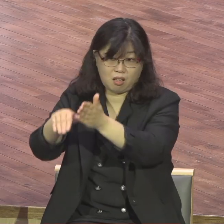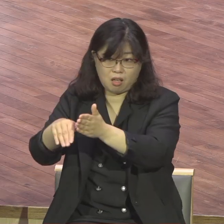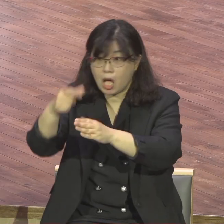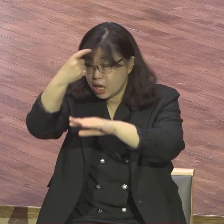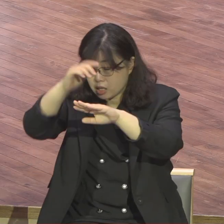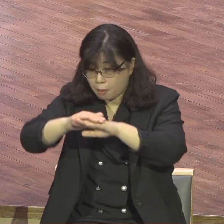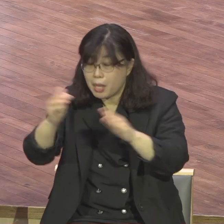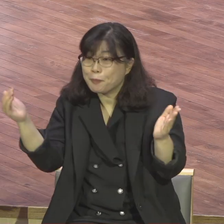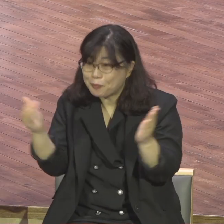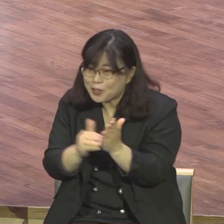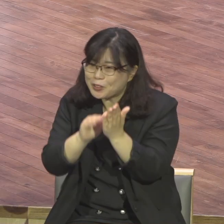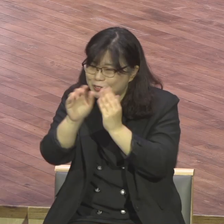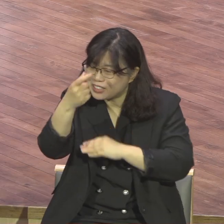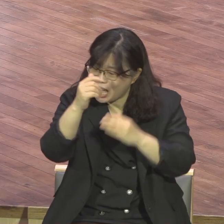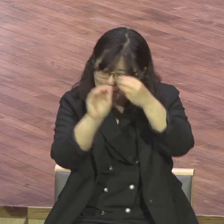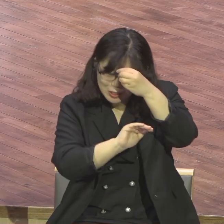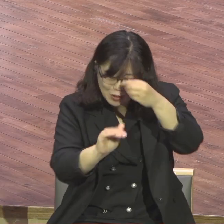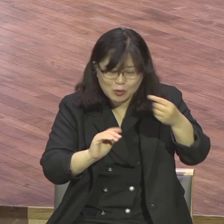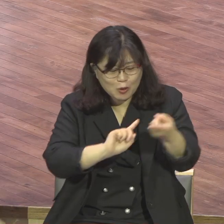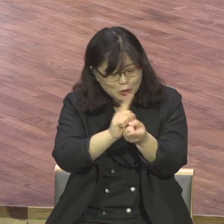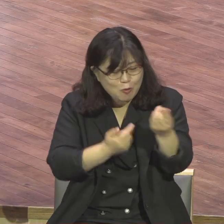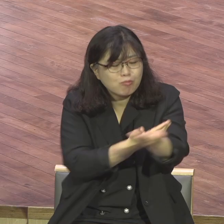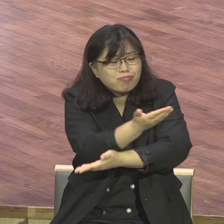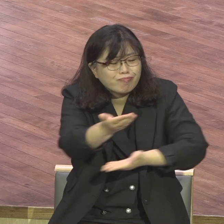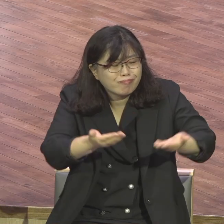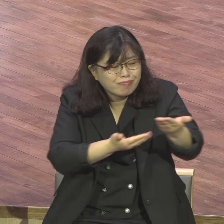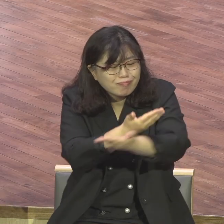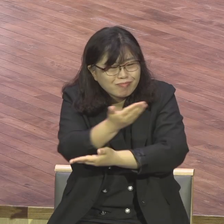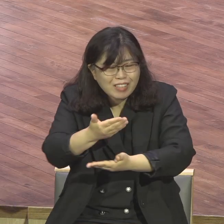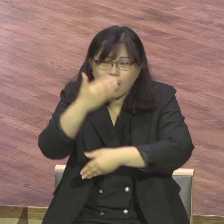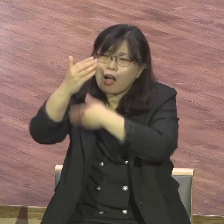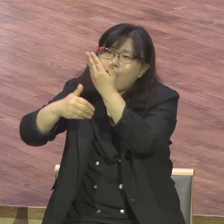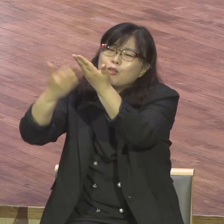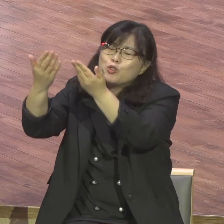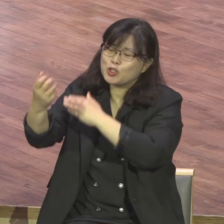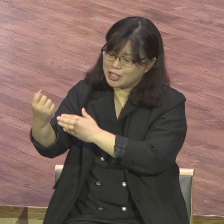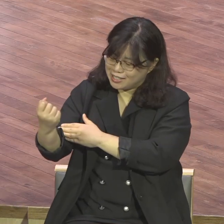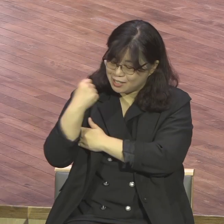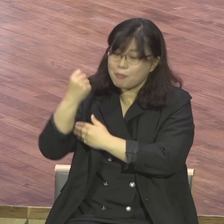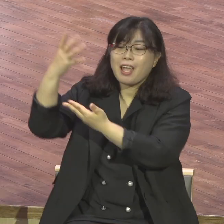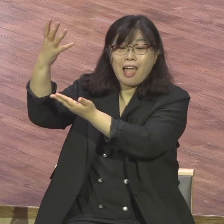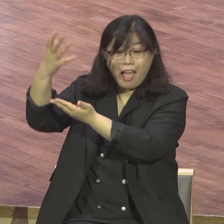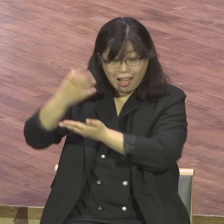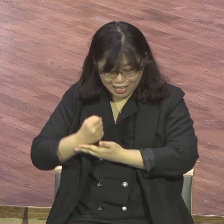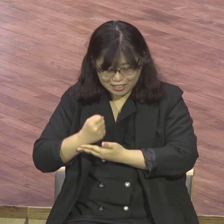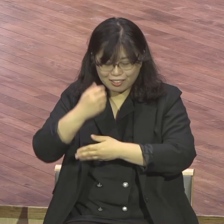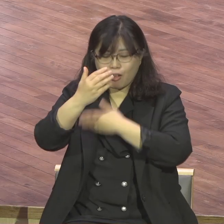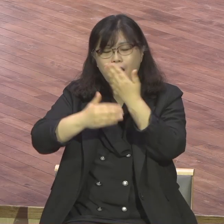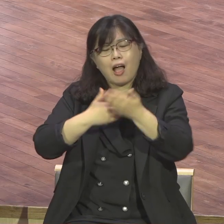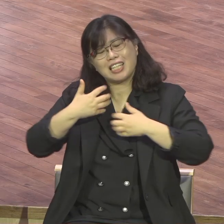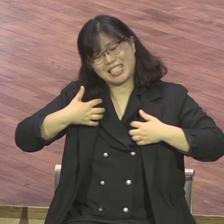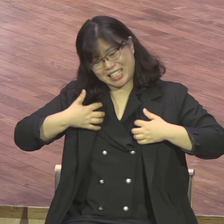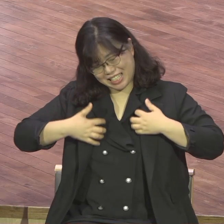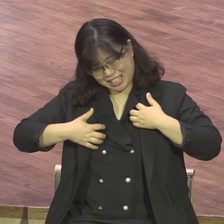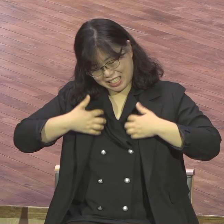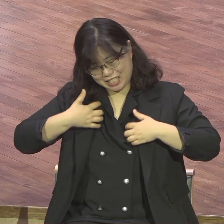영향 깊은 하나님의 참으로 하나님을 기뻐하시는 산 예배자 다 되시기를 제물으로 축복합니다